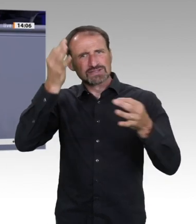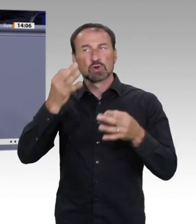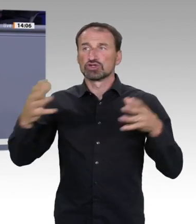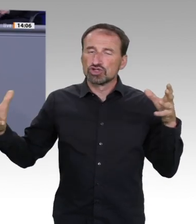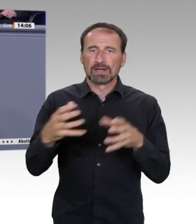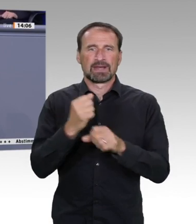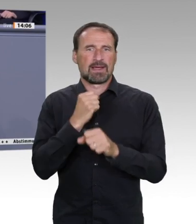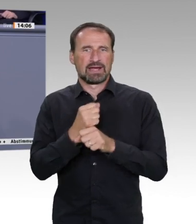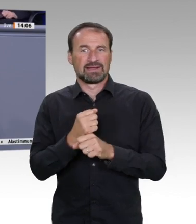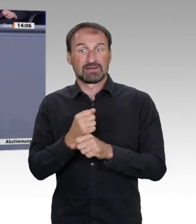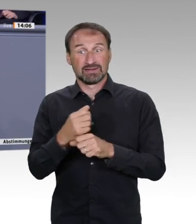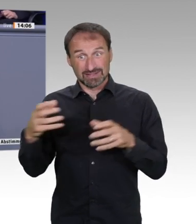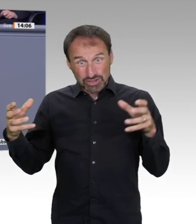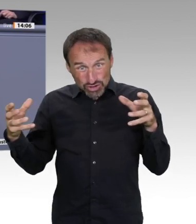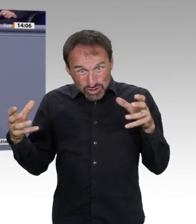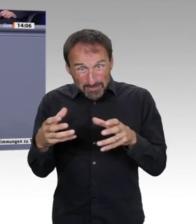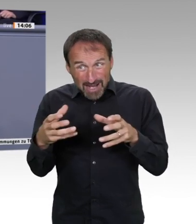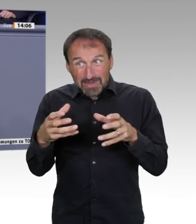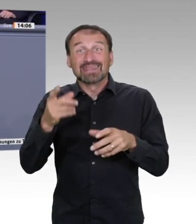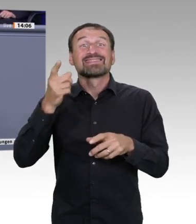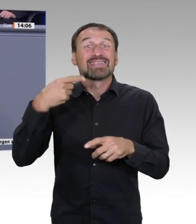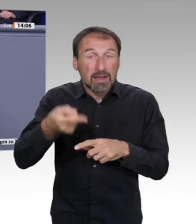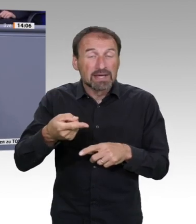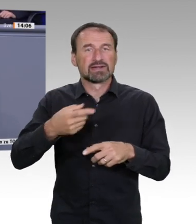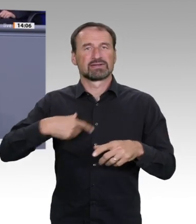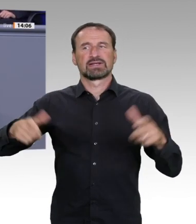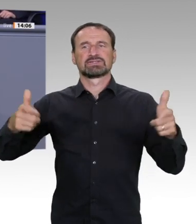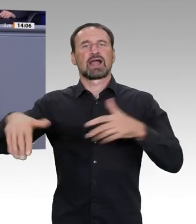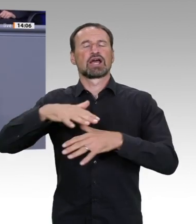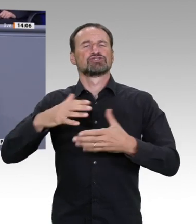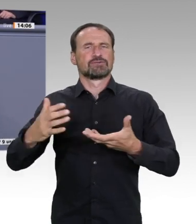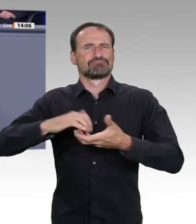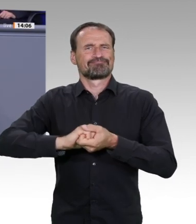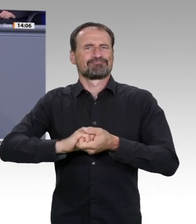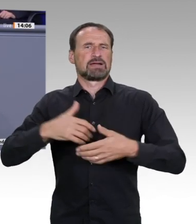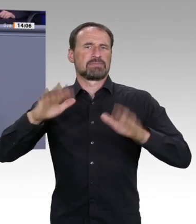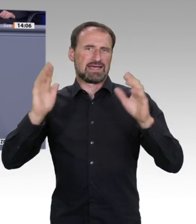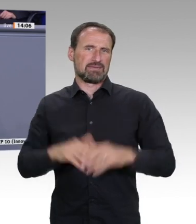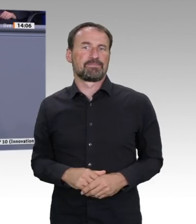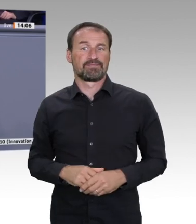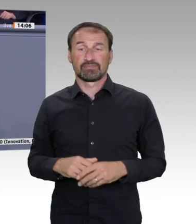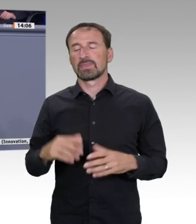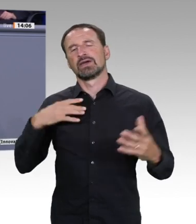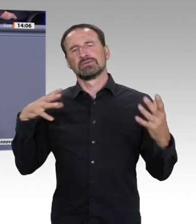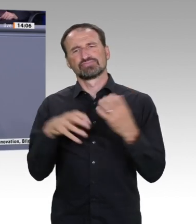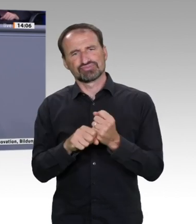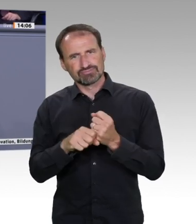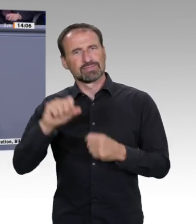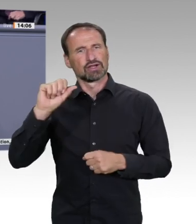Digitalisierung zu debattieren. 60 Minuten, in denen wir im Schnelldurchlauf über 15 verschiedene Anträge